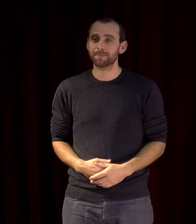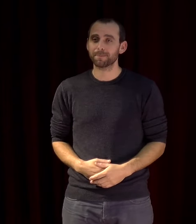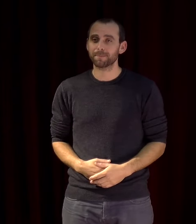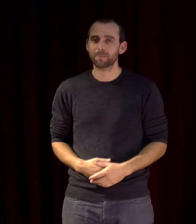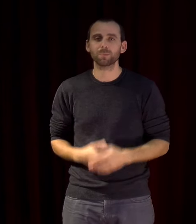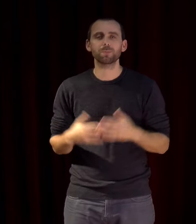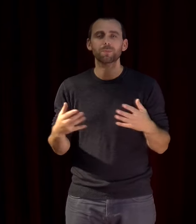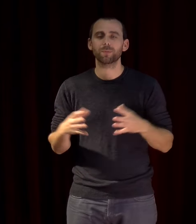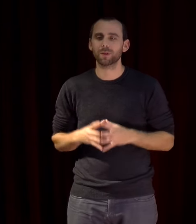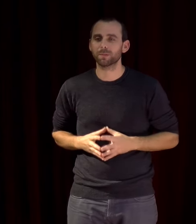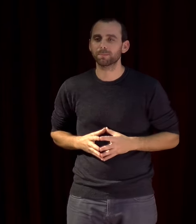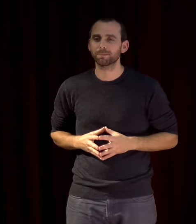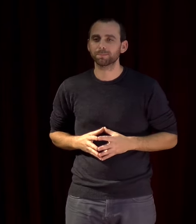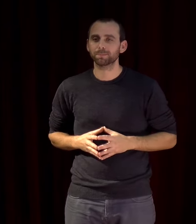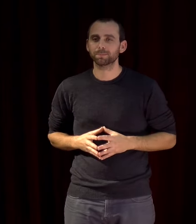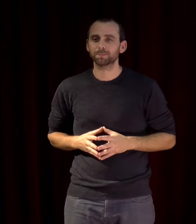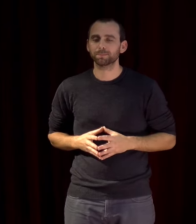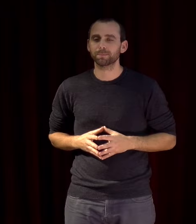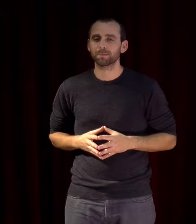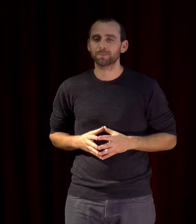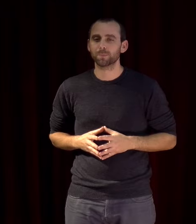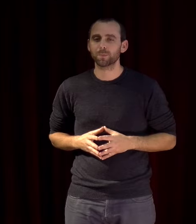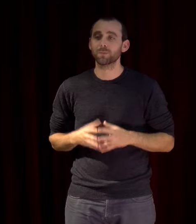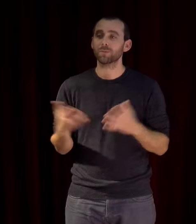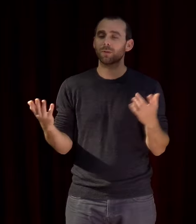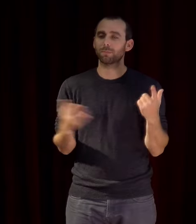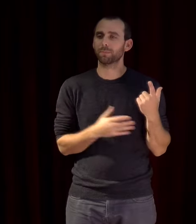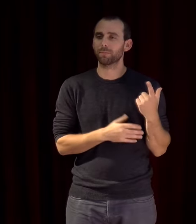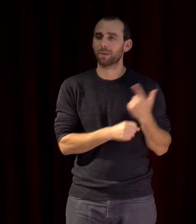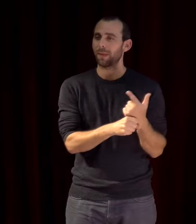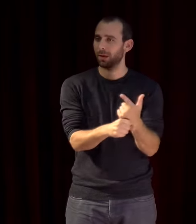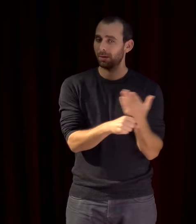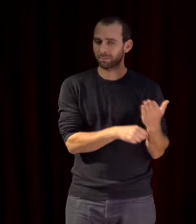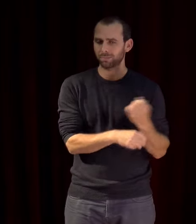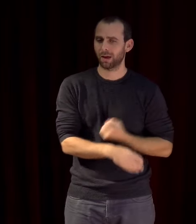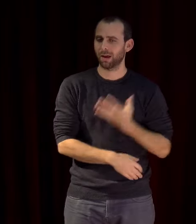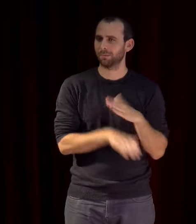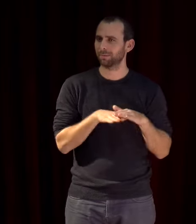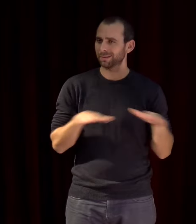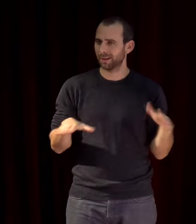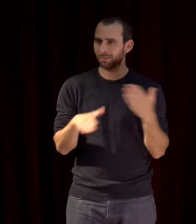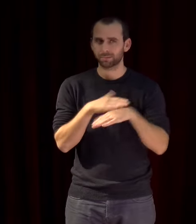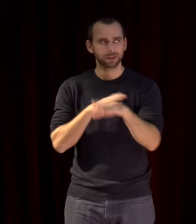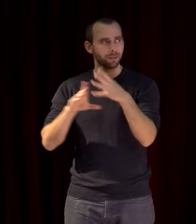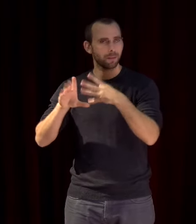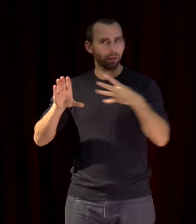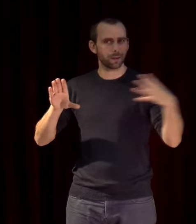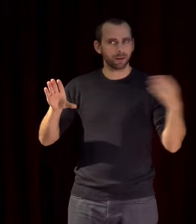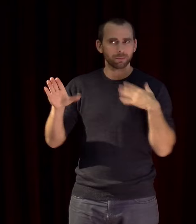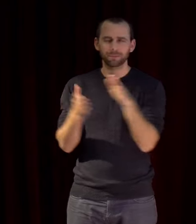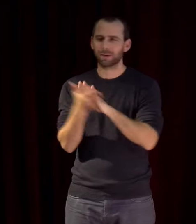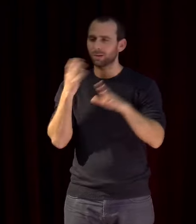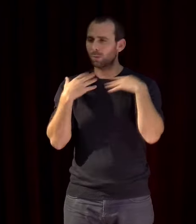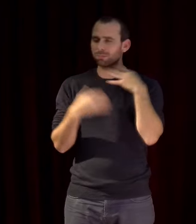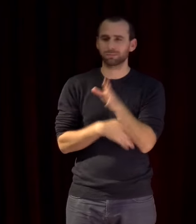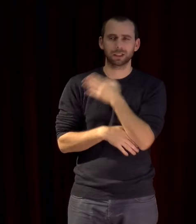pourquoi je dis ça ? C'est parce que la Biennale des Arts de la Seine au Méditerranée est un lieu pardon mais il fait